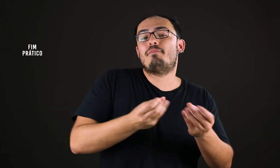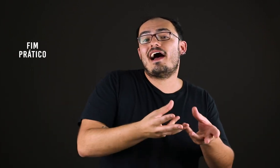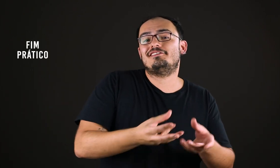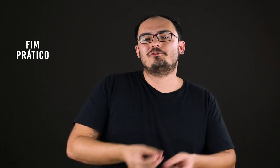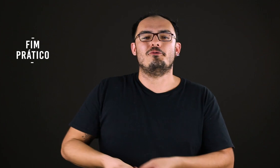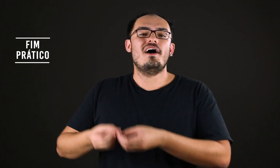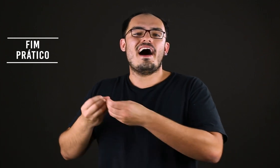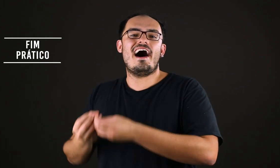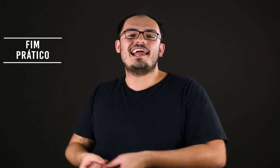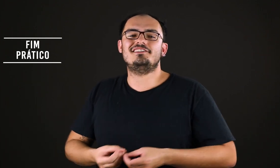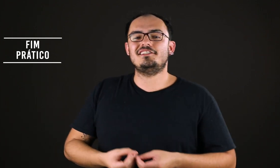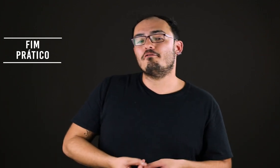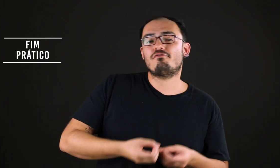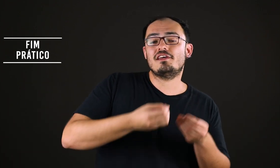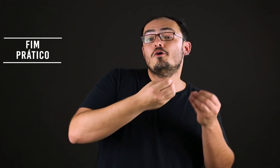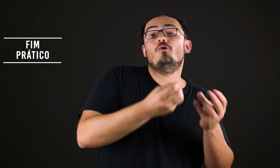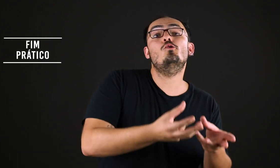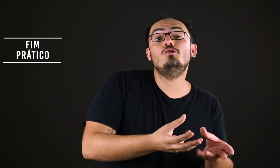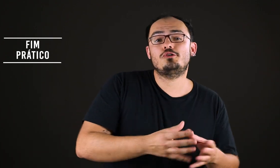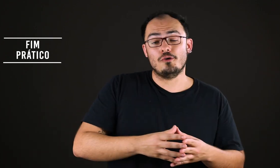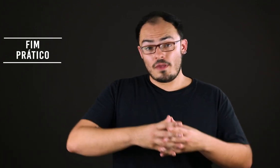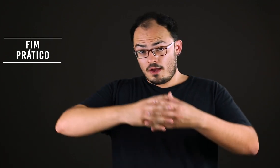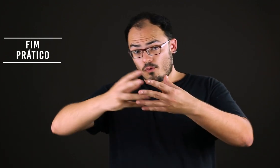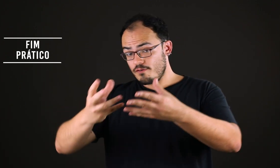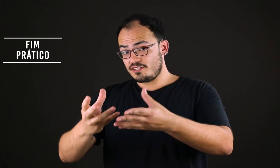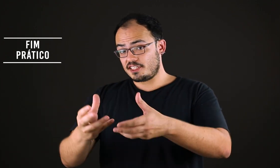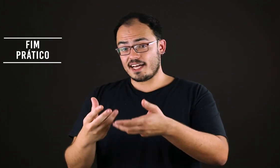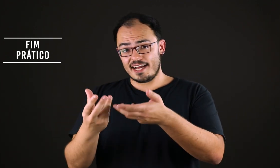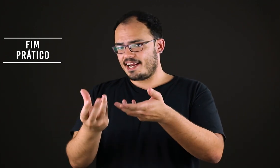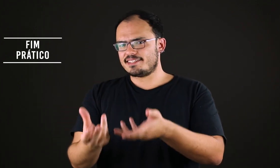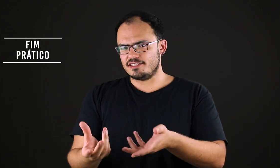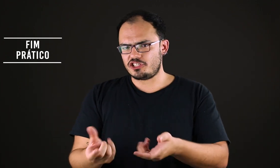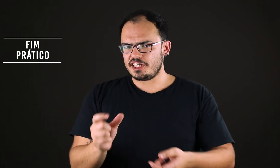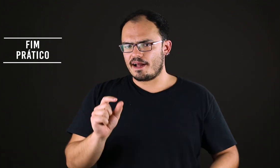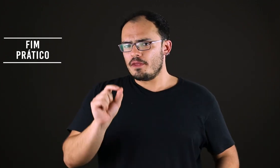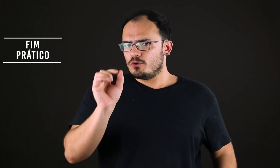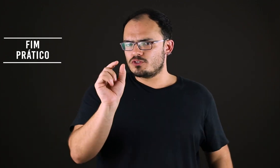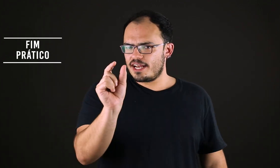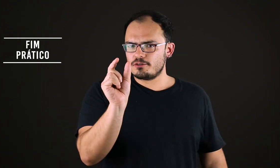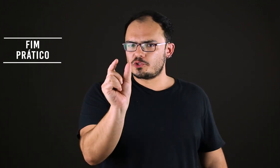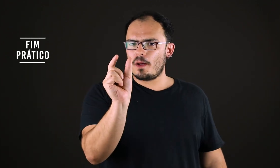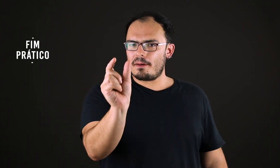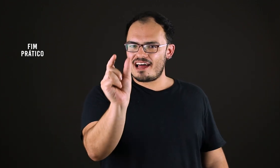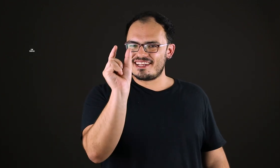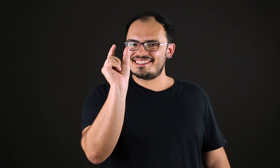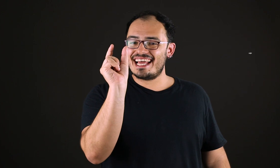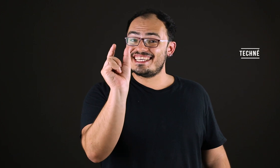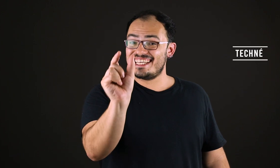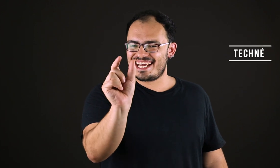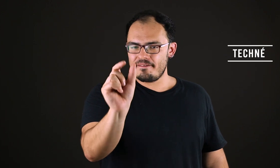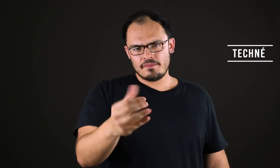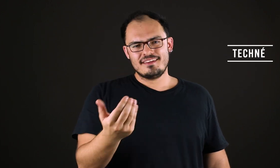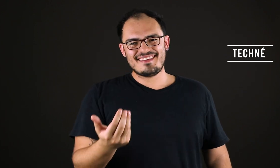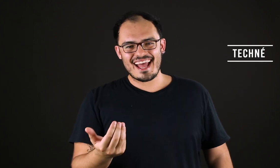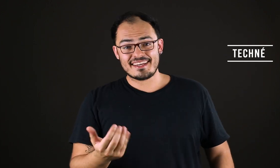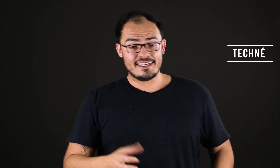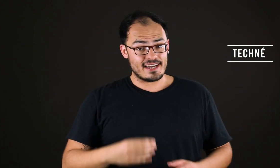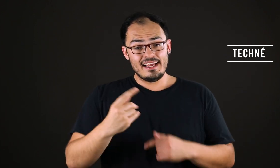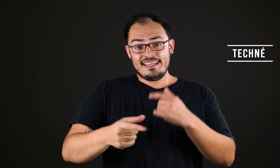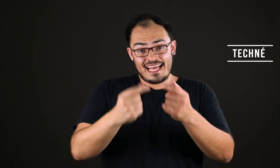prático. A arte tinha um fim útil. Quando você chega na Grécia Antiga, os gregos tinham a palavra tecne, técnica. E